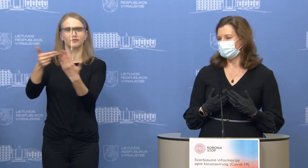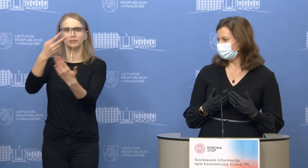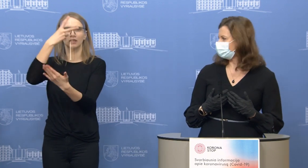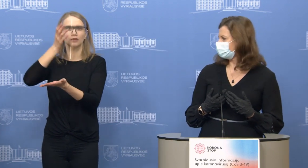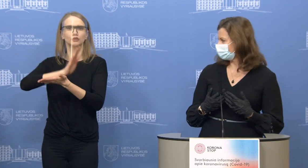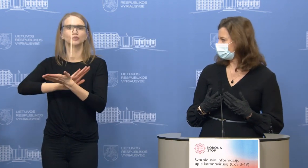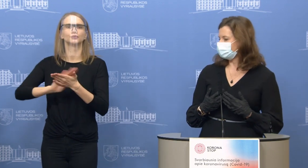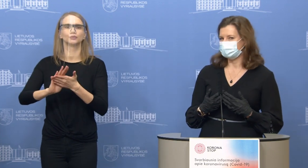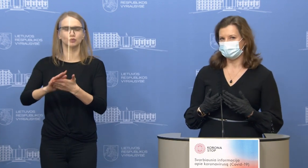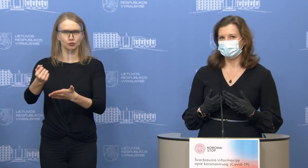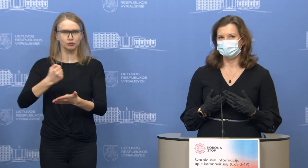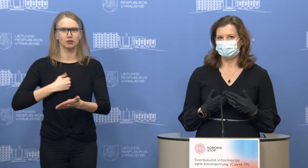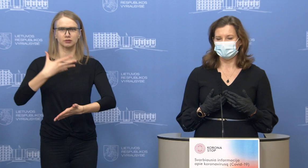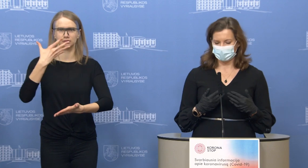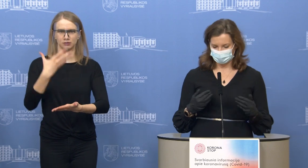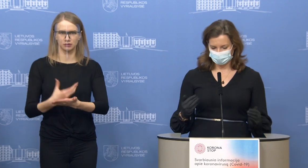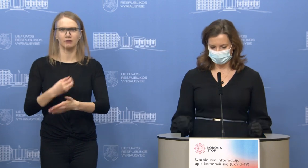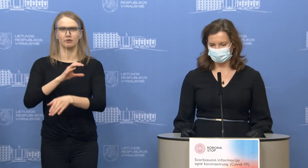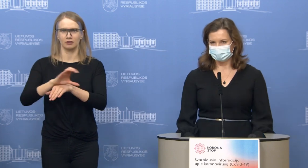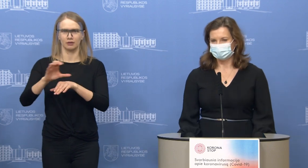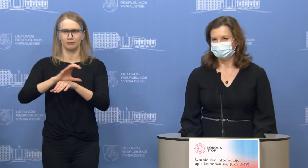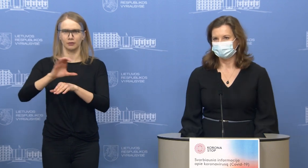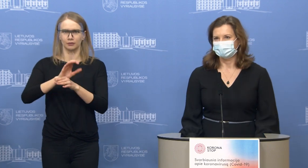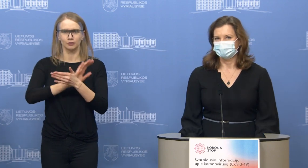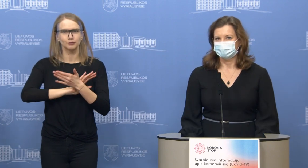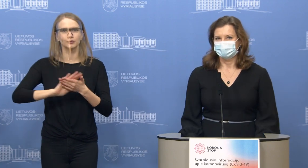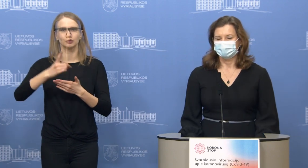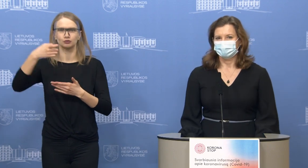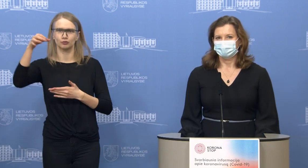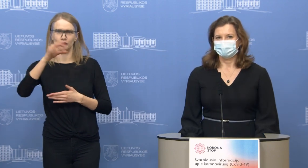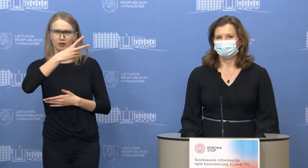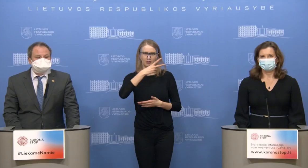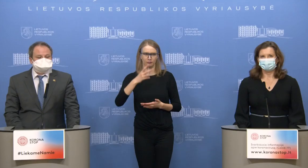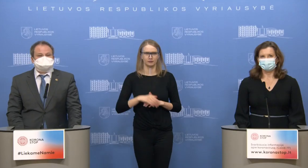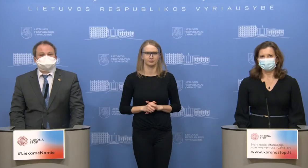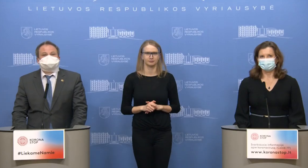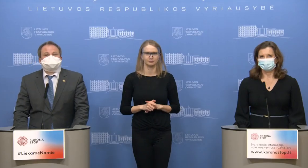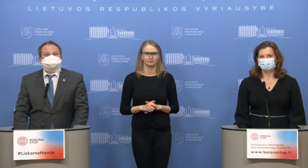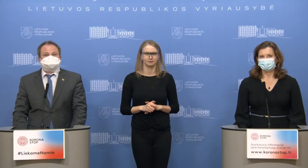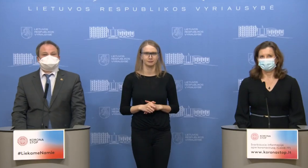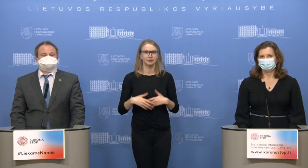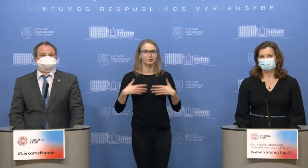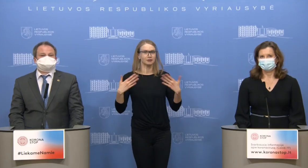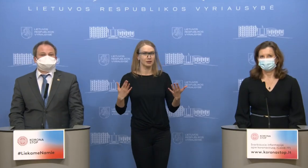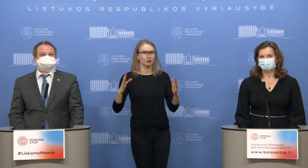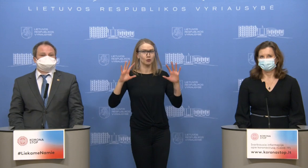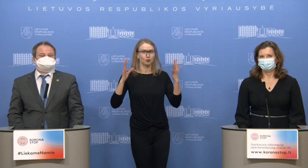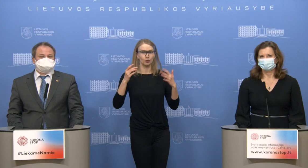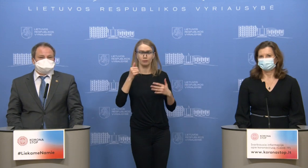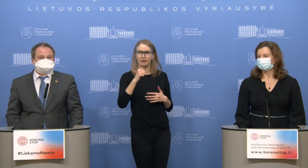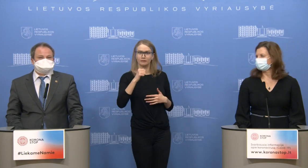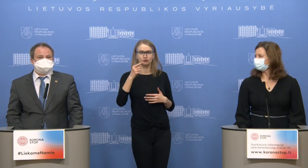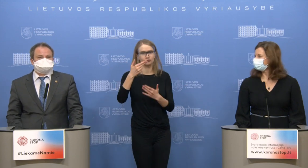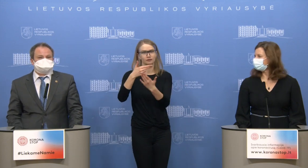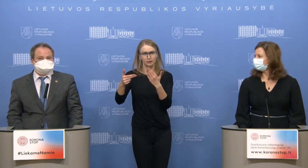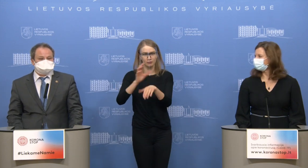savo vietinius gamintojus apsirūpinti šiomis priemonėmis. Taigi, jeigu jūs kažką tokio gaminate ir norite surasti